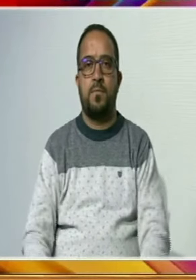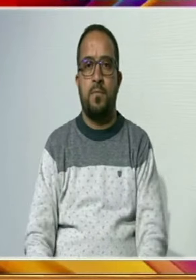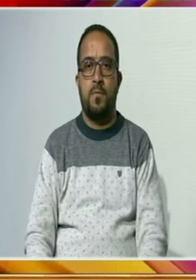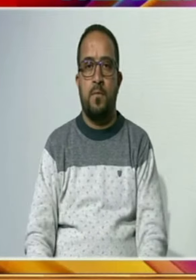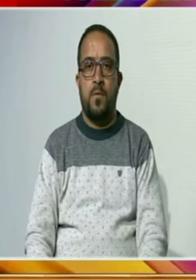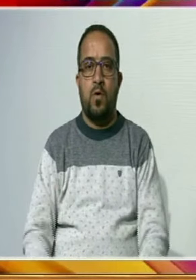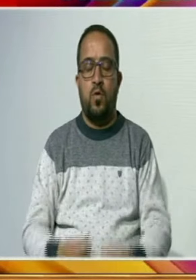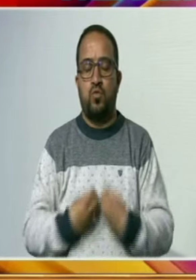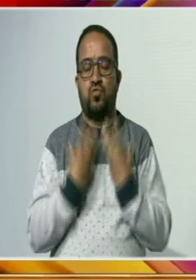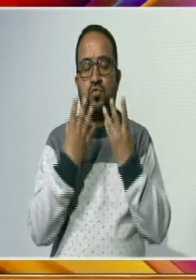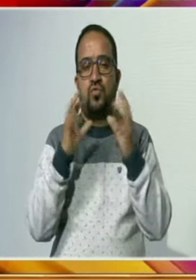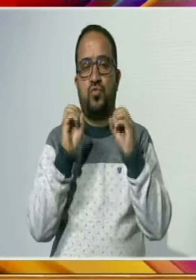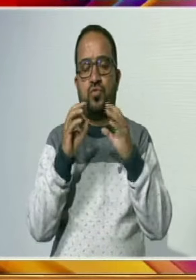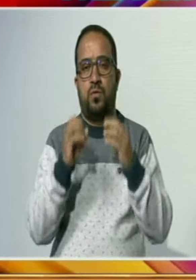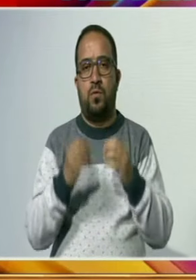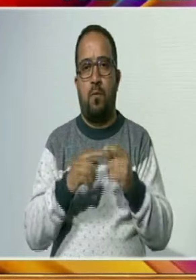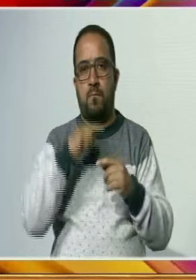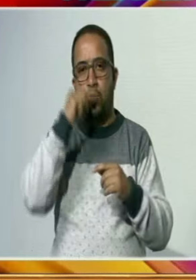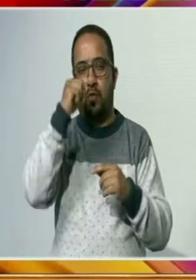سرہانہ کی جا رہی ہے